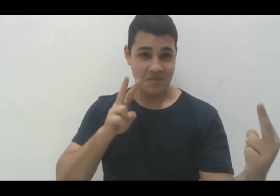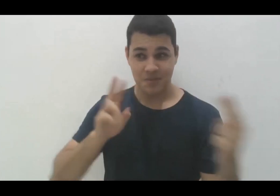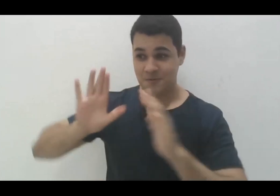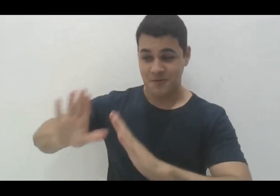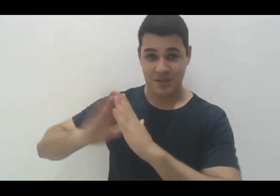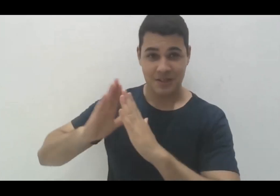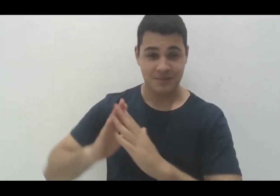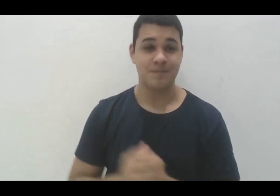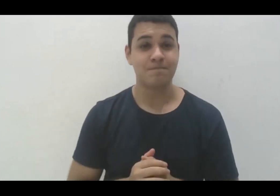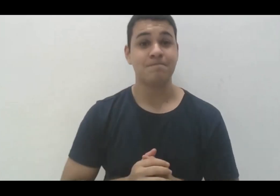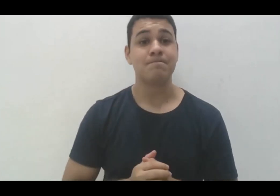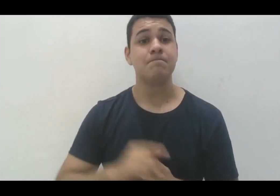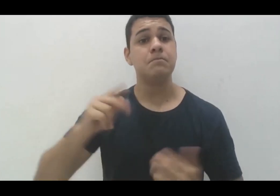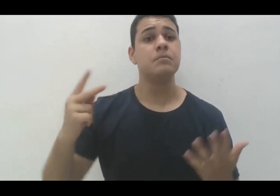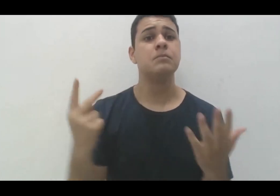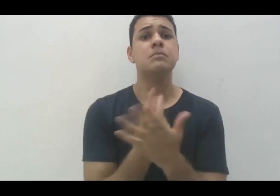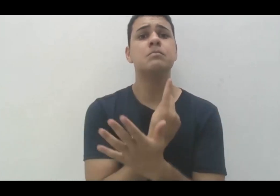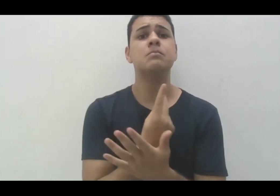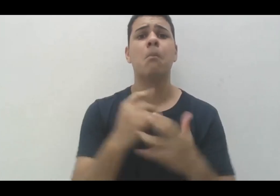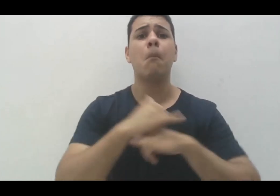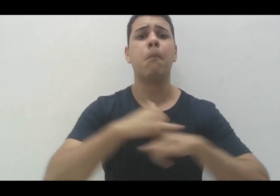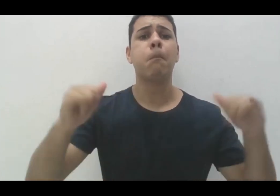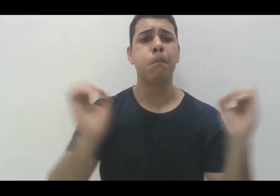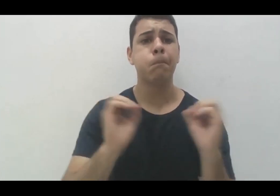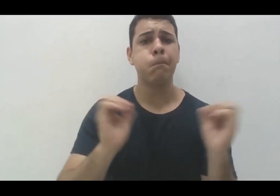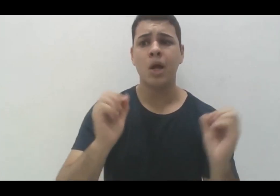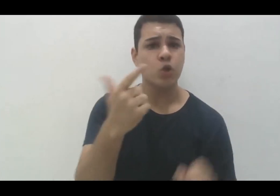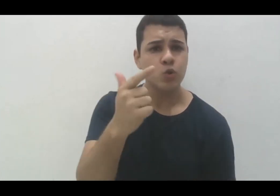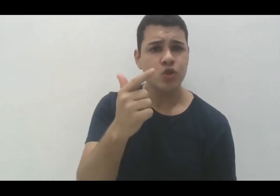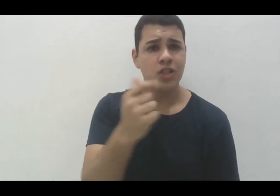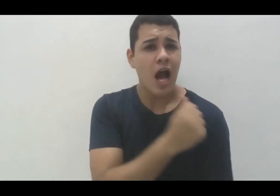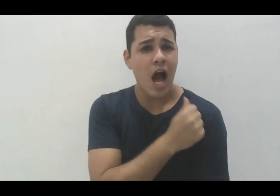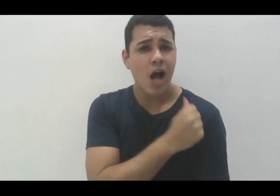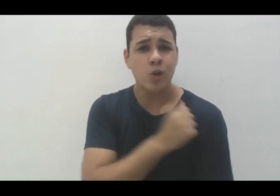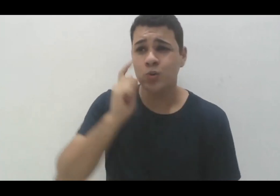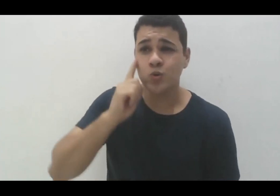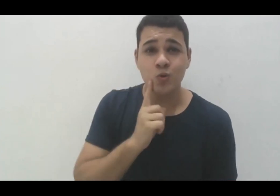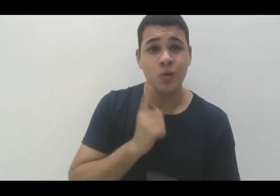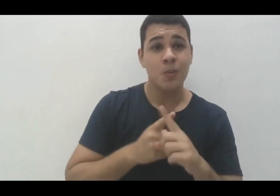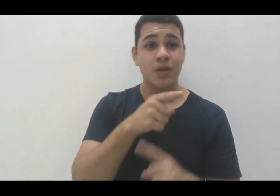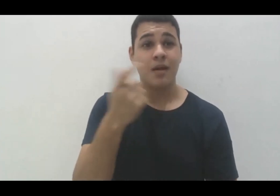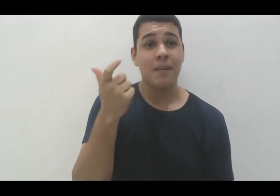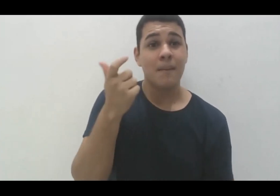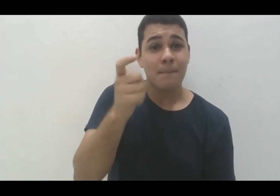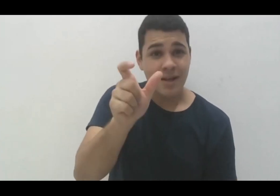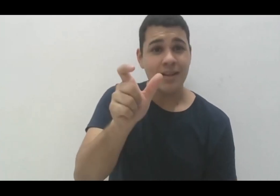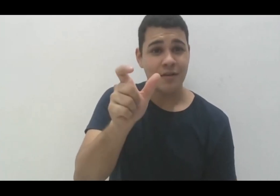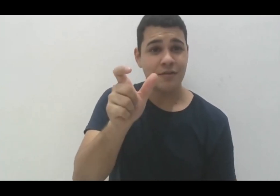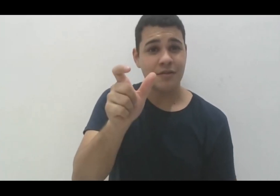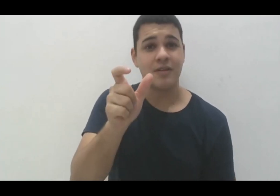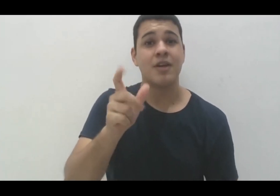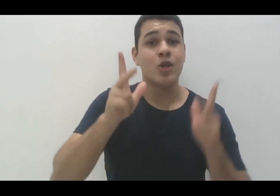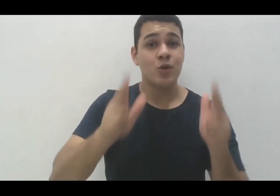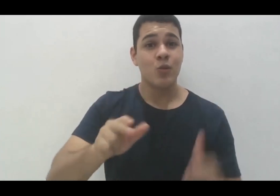saiu o resultado não tinha nenhum estudante surdo inscrito, porque eles usaram a palavra igualzinho a da